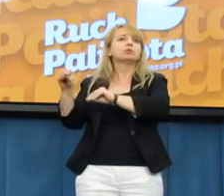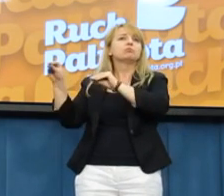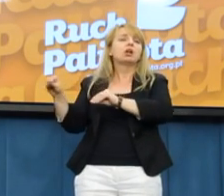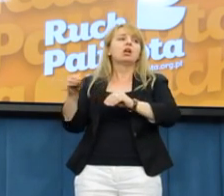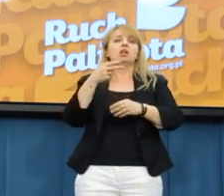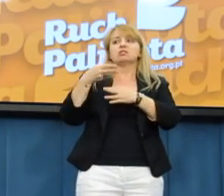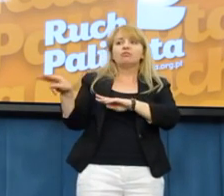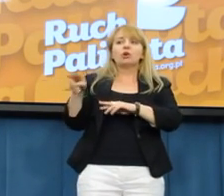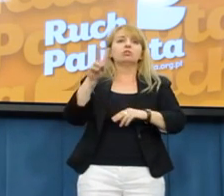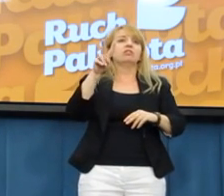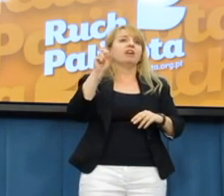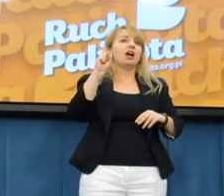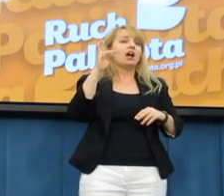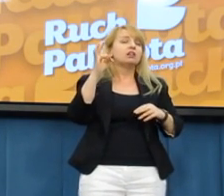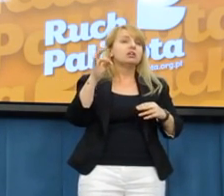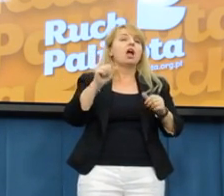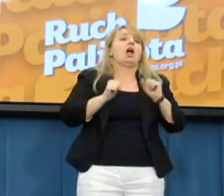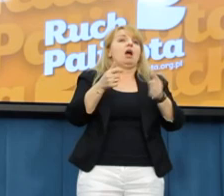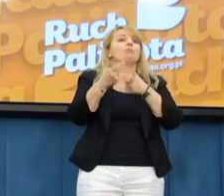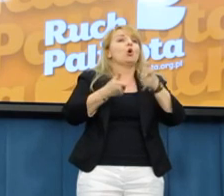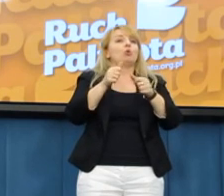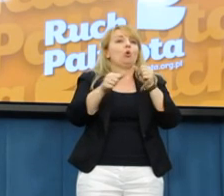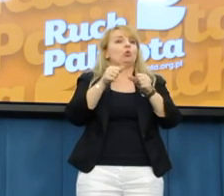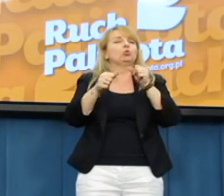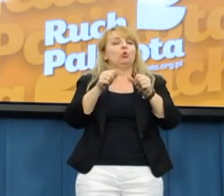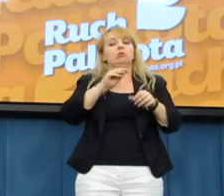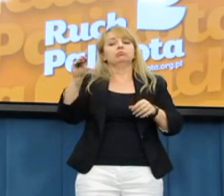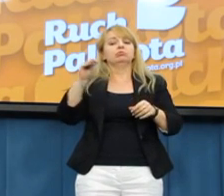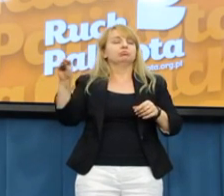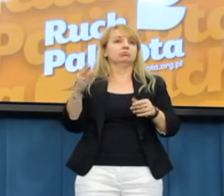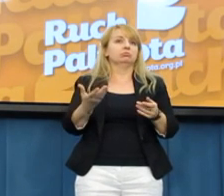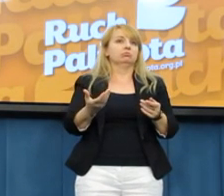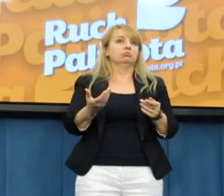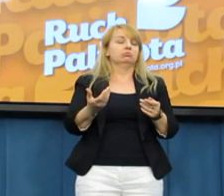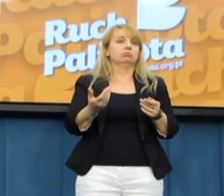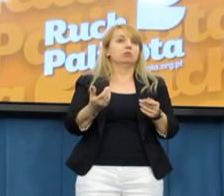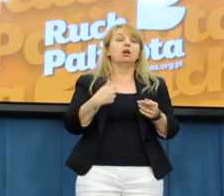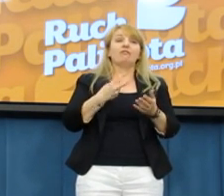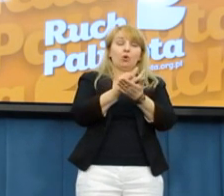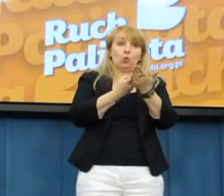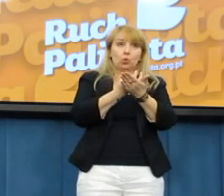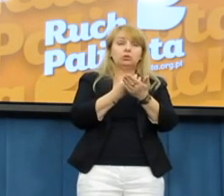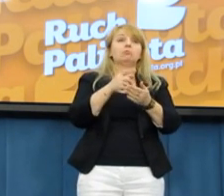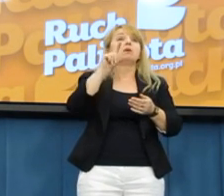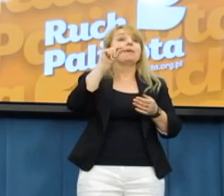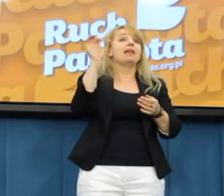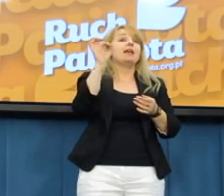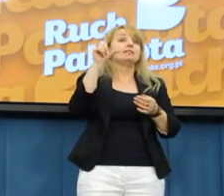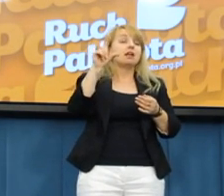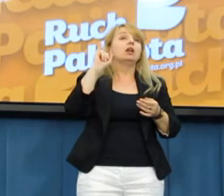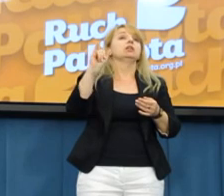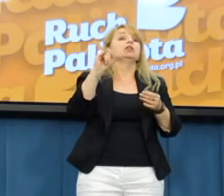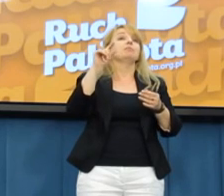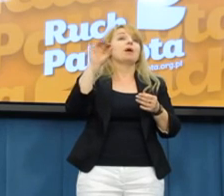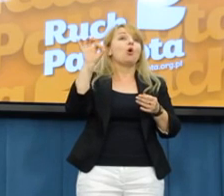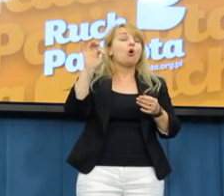właśnie pod pretekstem wstrzynania kontroli skarbowej. Niestety. W lutym tego roku Platforma i PSL odrzuciły nasz projekt już w pierwszym czytaniu. W ogóle nie